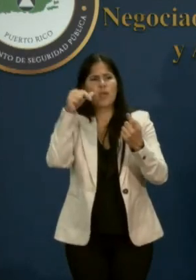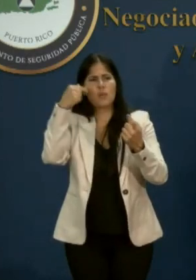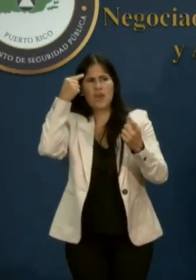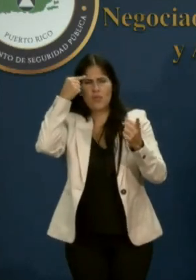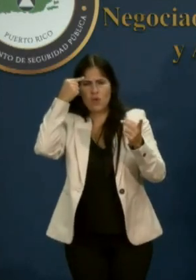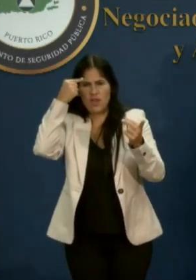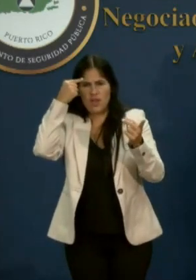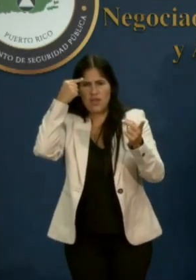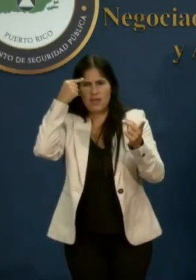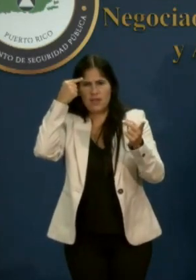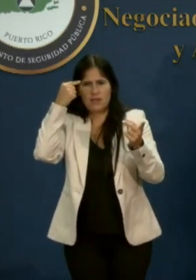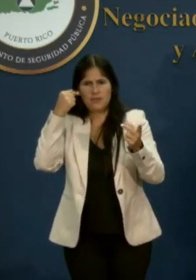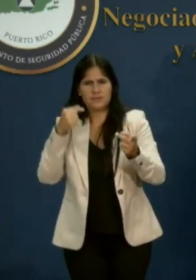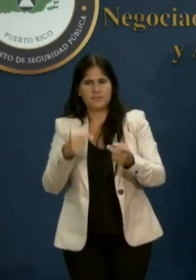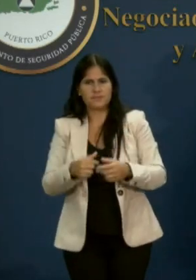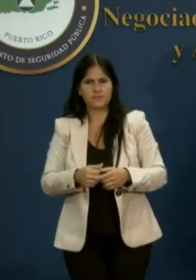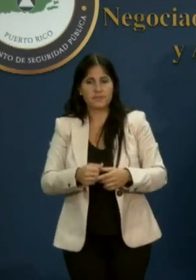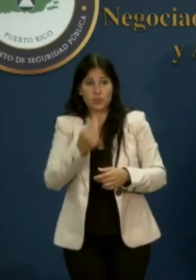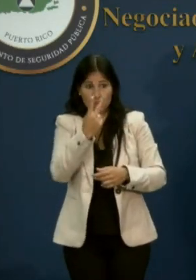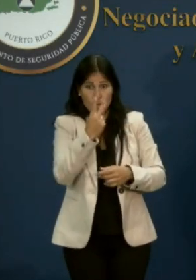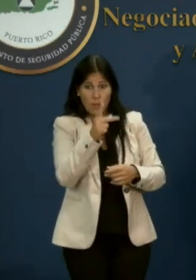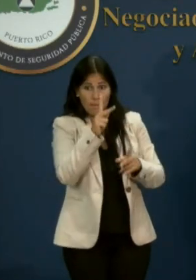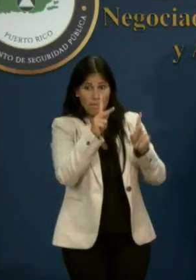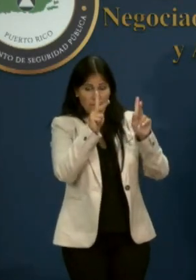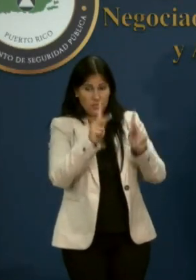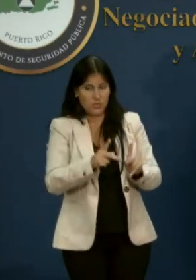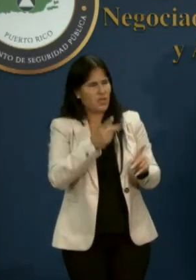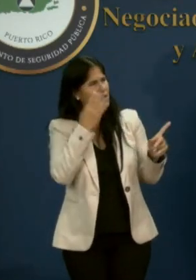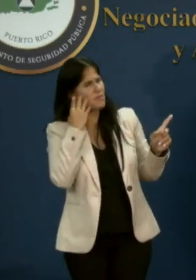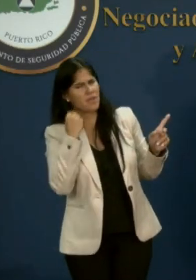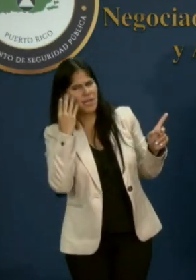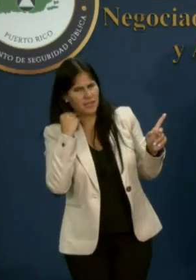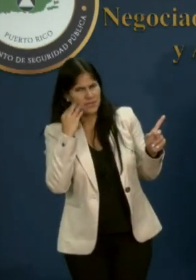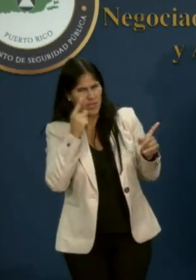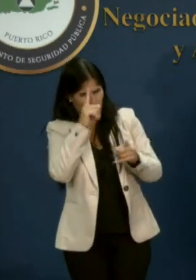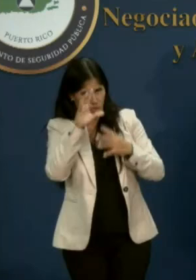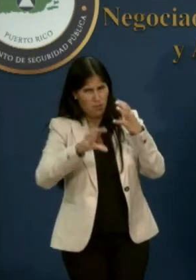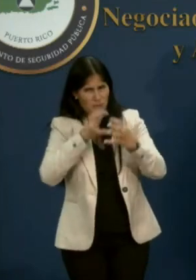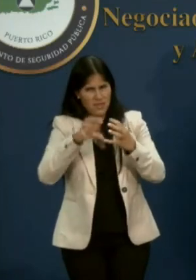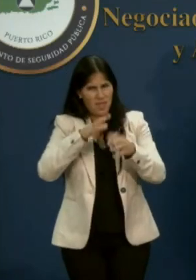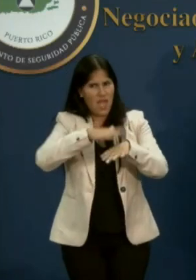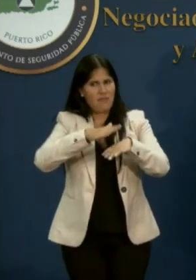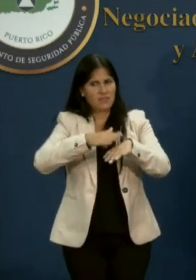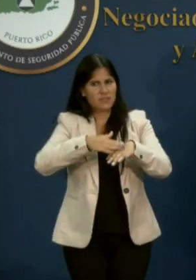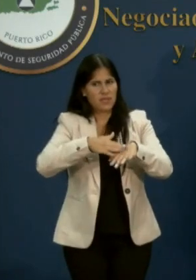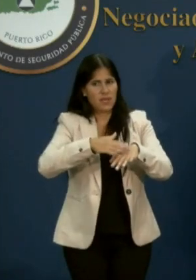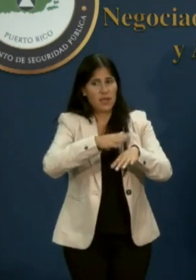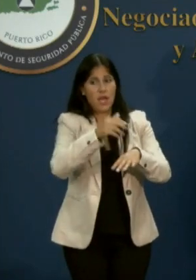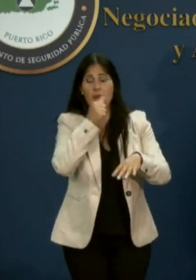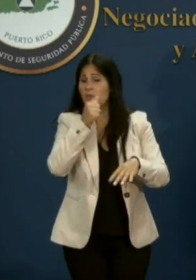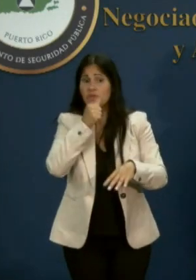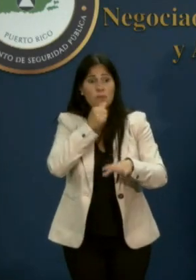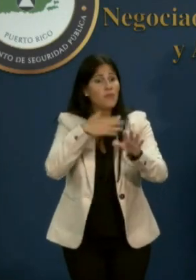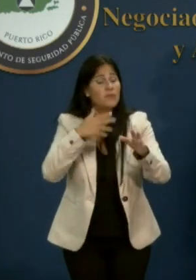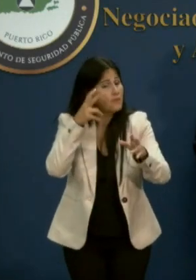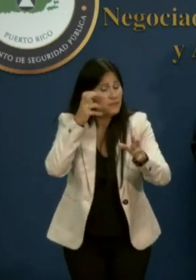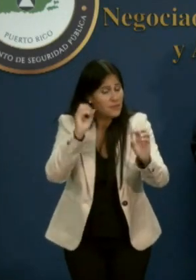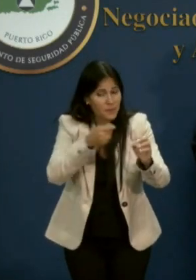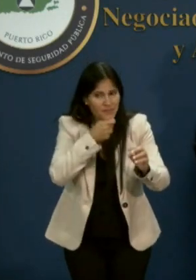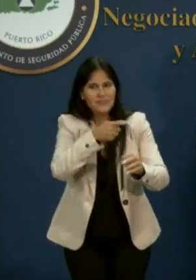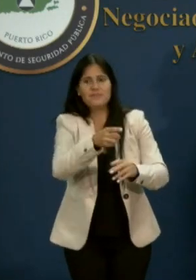Ha habido dos experiencias ya de tormenta, de aviso. ¿Qué experiencia le deja esto y en